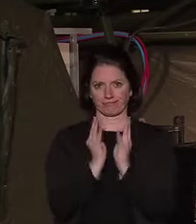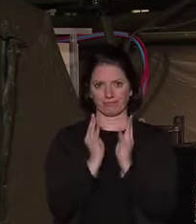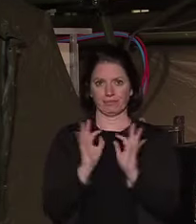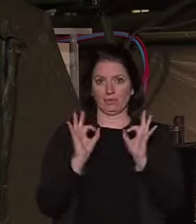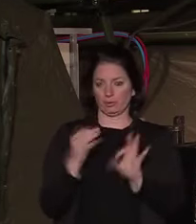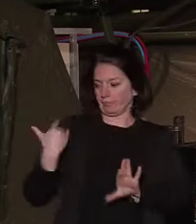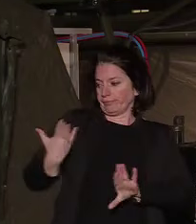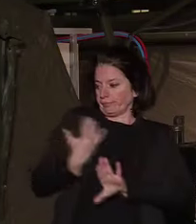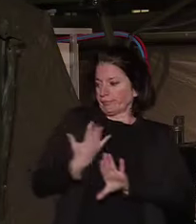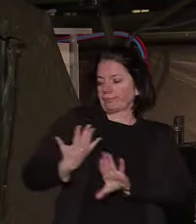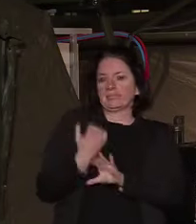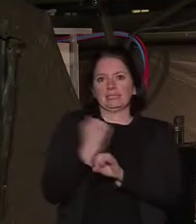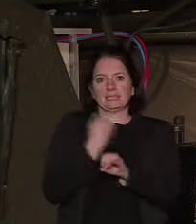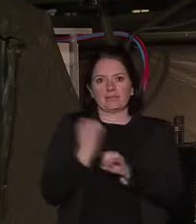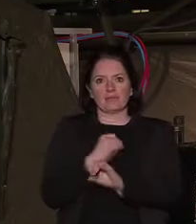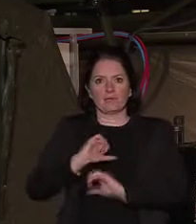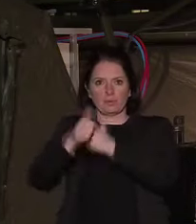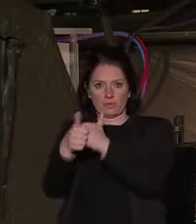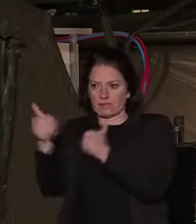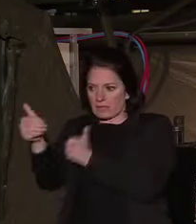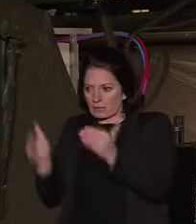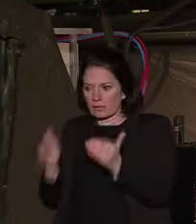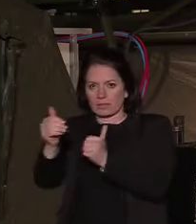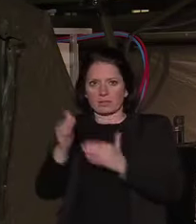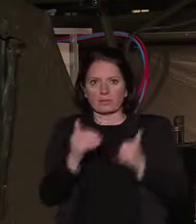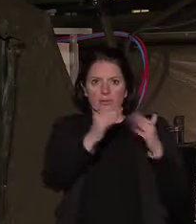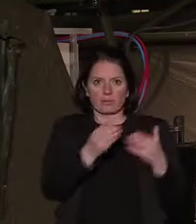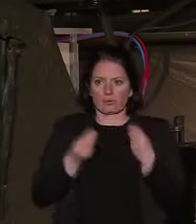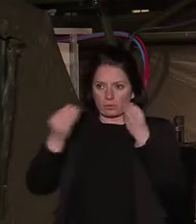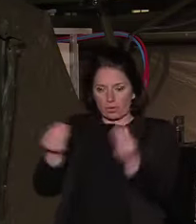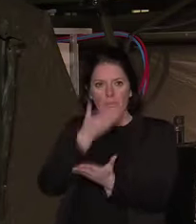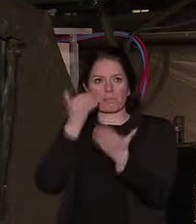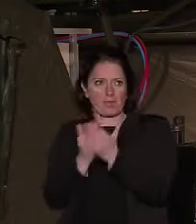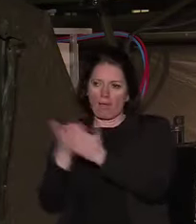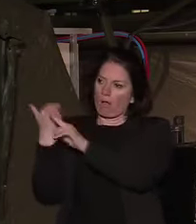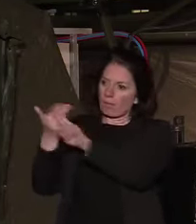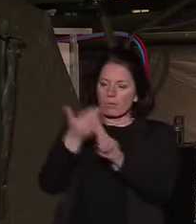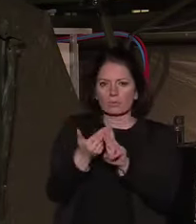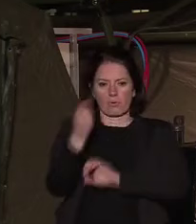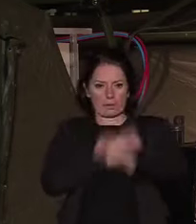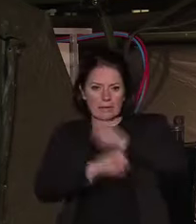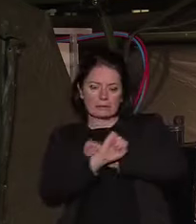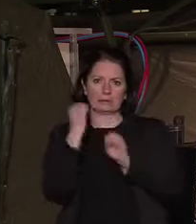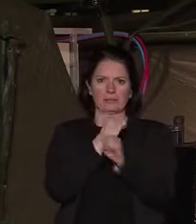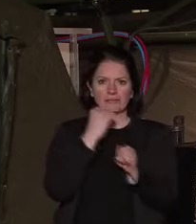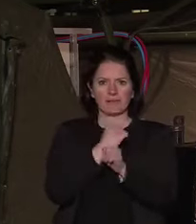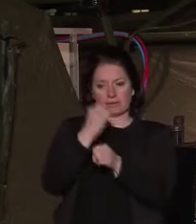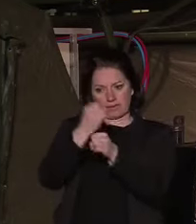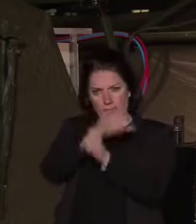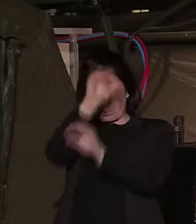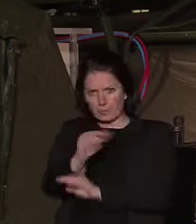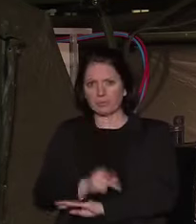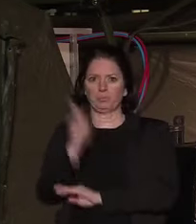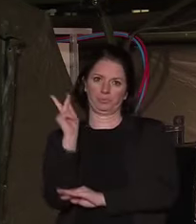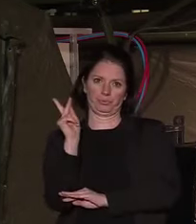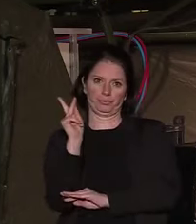pour, secteur par secteur, apporter les meilleures réponses pour organiser le travail, pour mieux protéger au travail. Je veux remercier